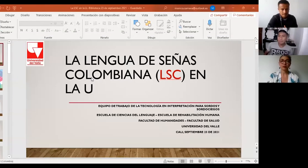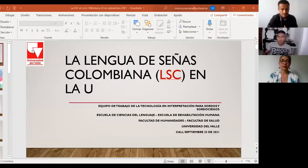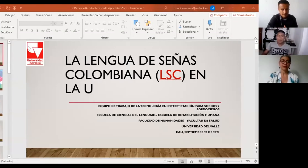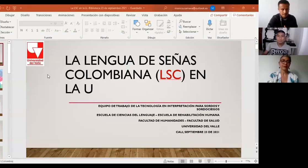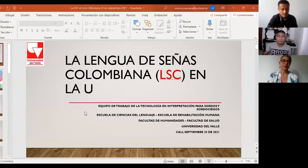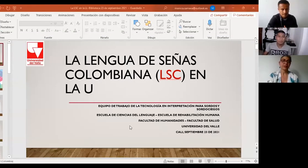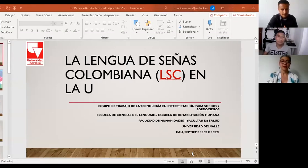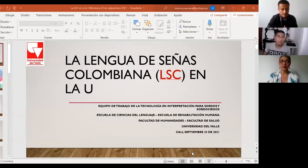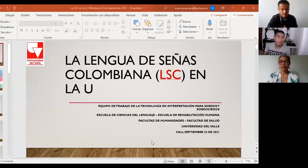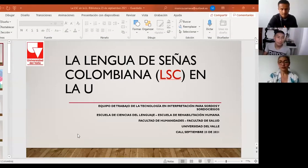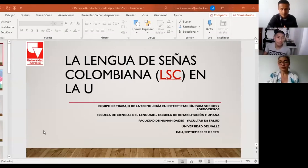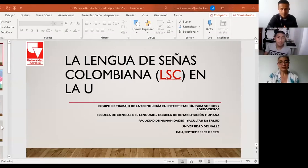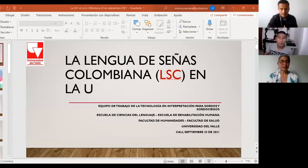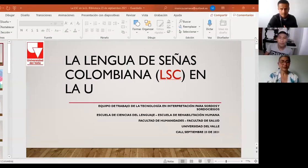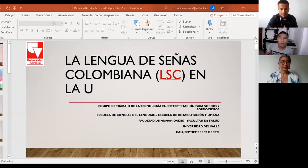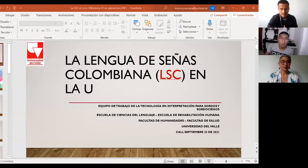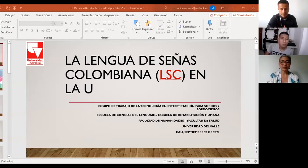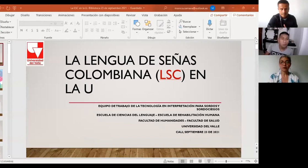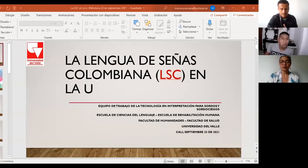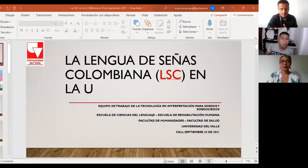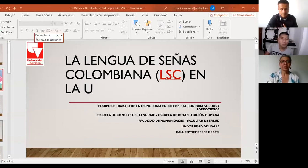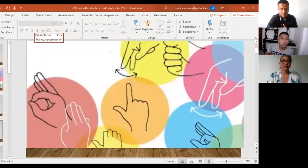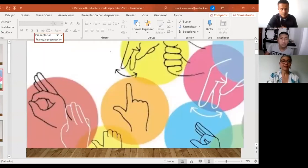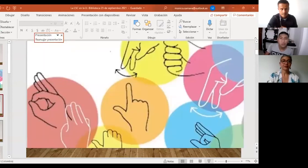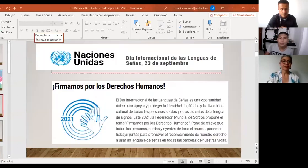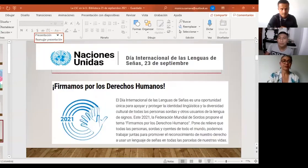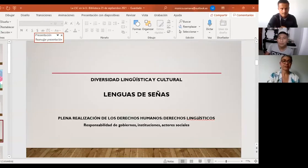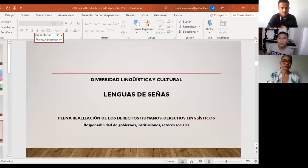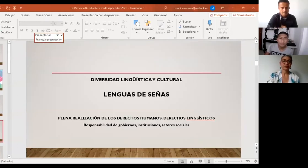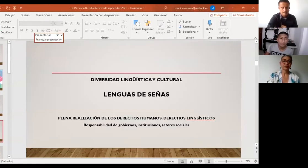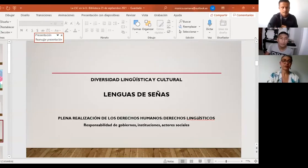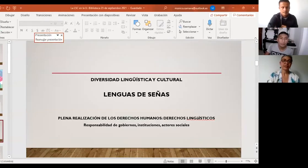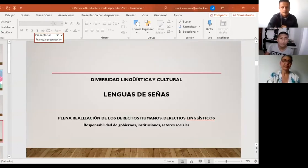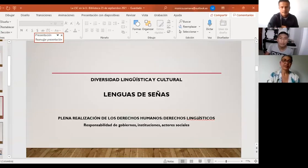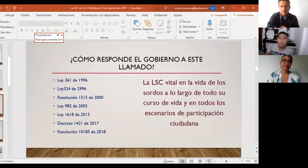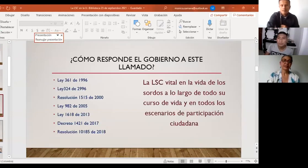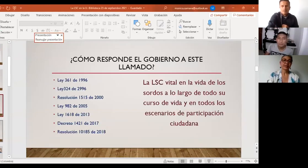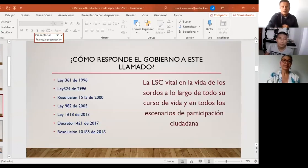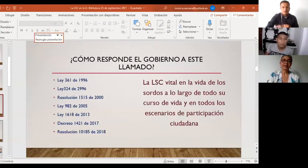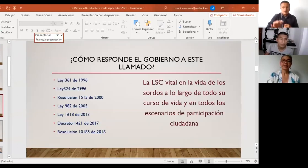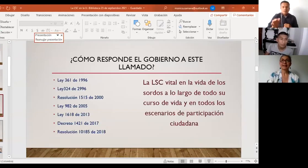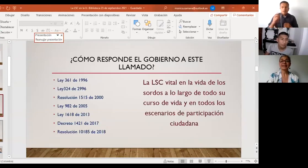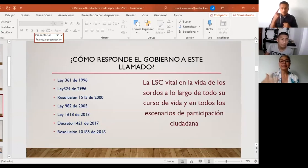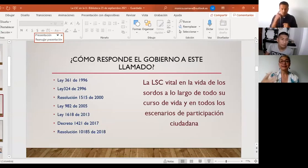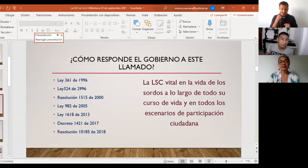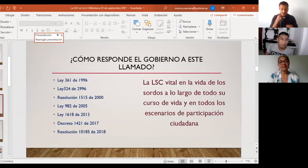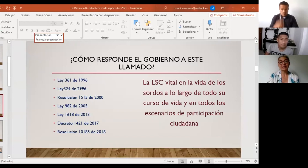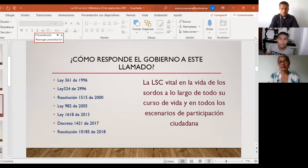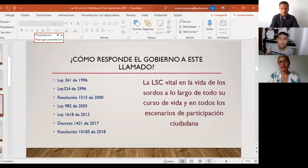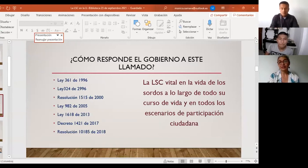en lo que nos está planteando la federación nacional de sordos la actividad masiva durante